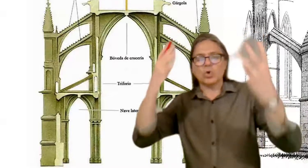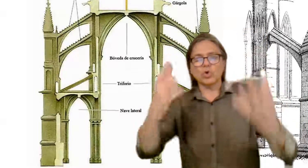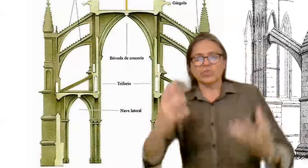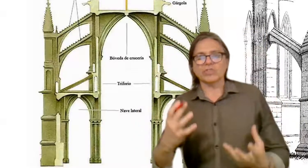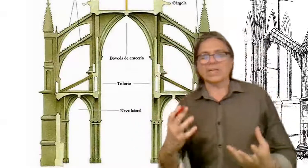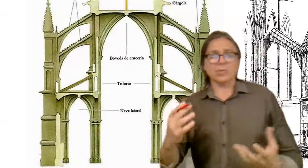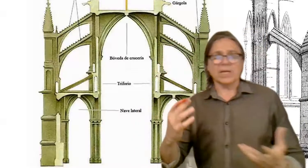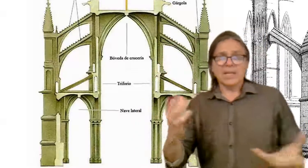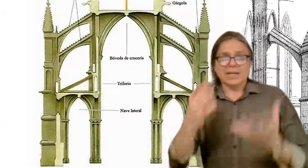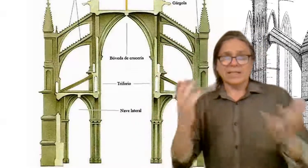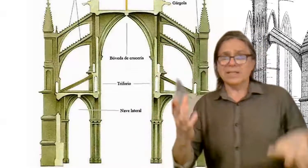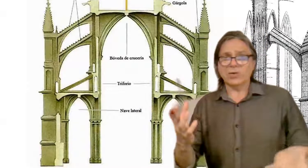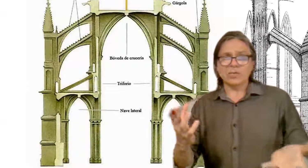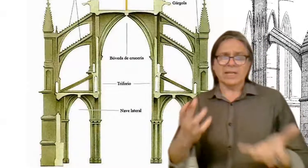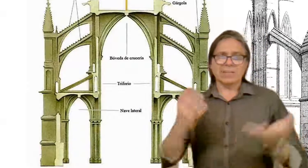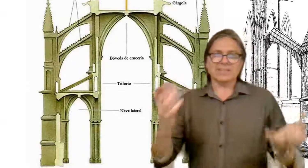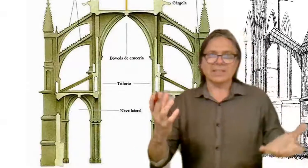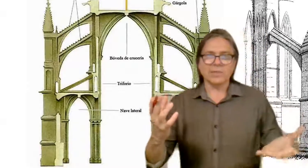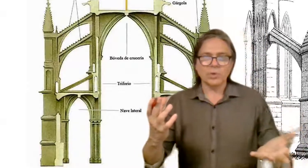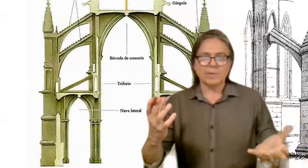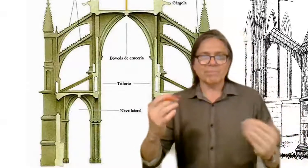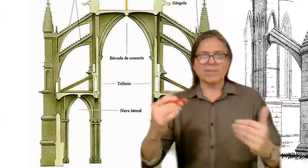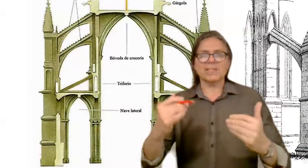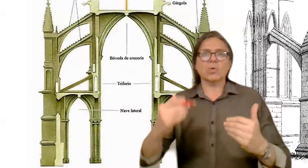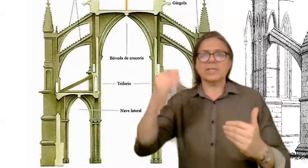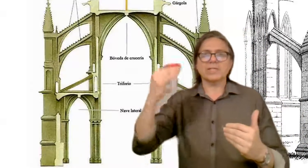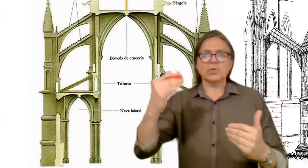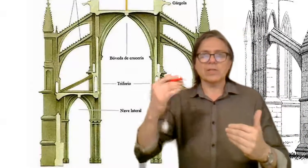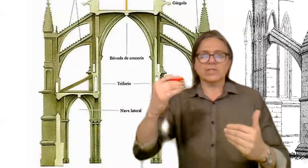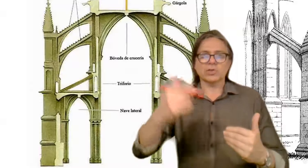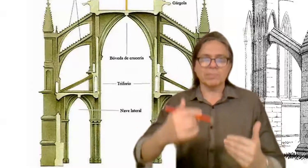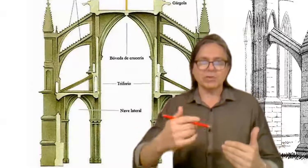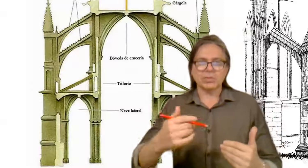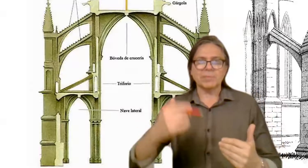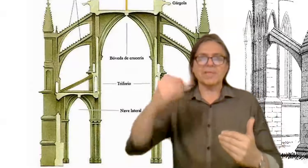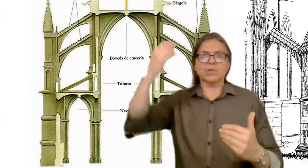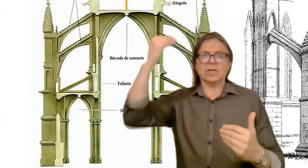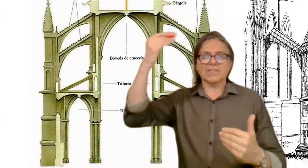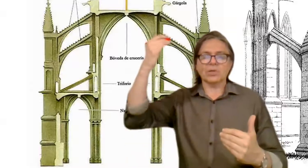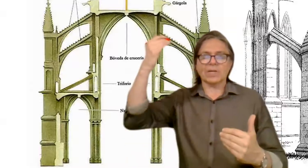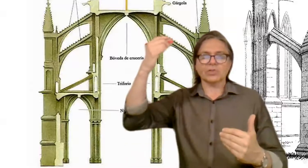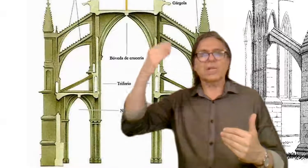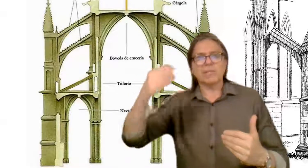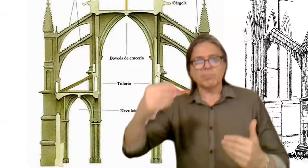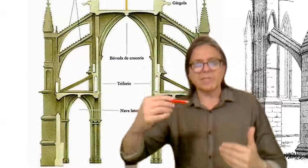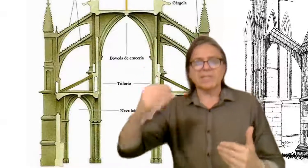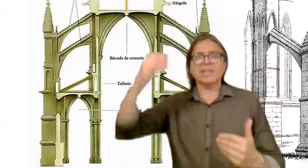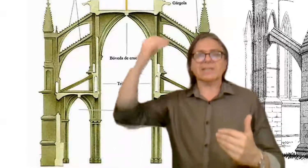colosos en altura. La catedral de Colonia, la más alta de Europa, que tiene 41 metros de piso terminado a cielo raso y puede tener hasta